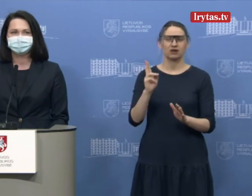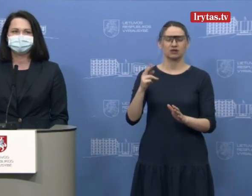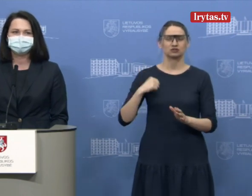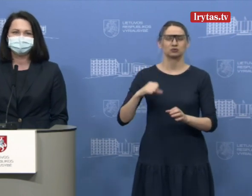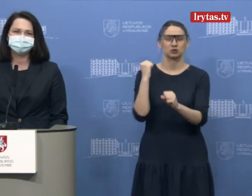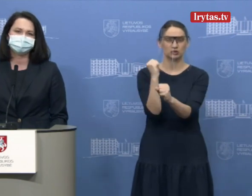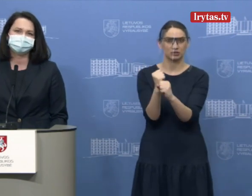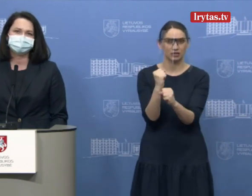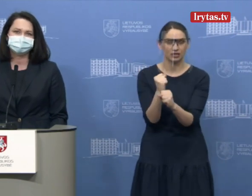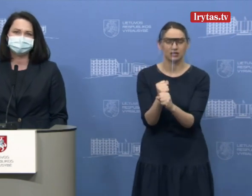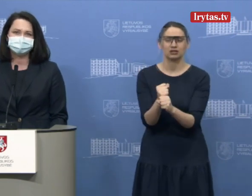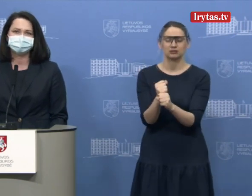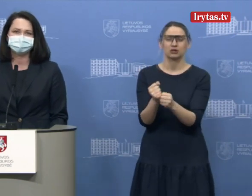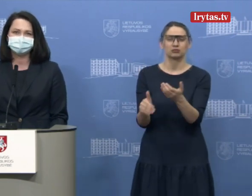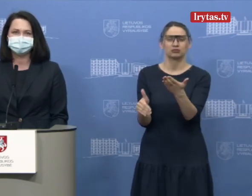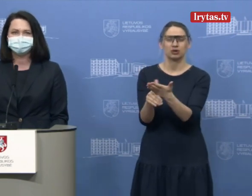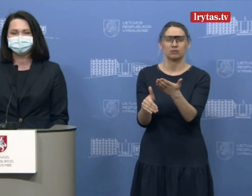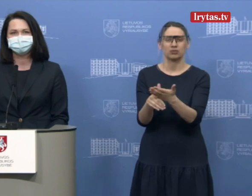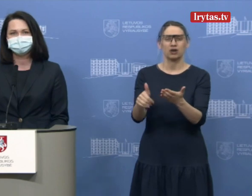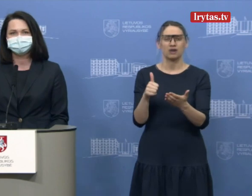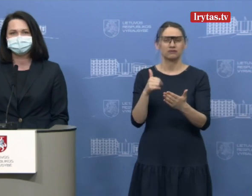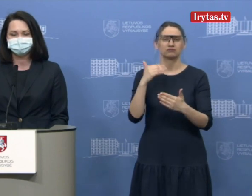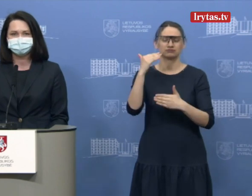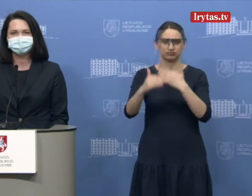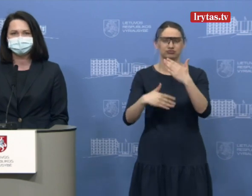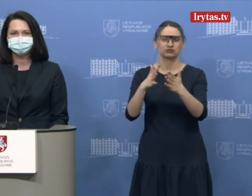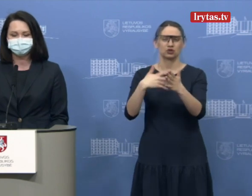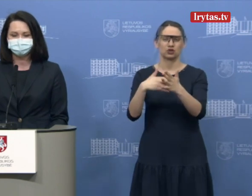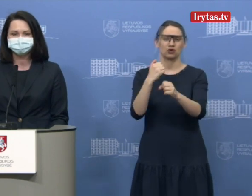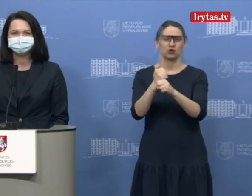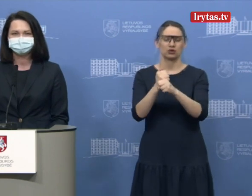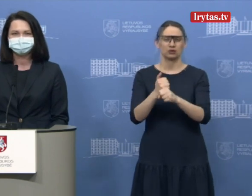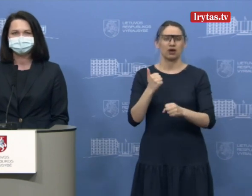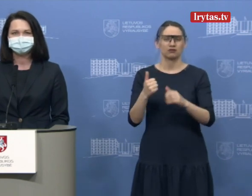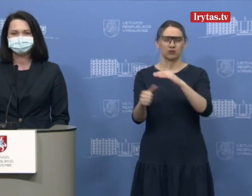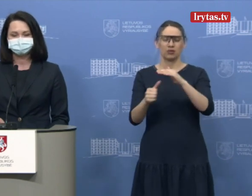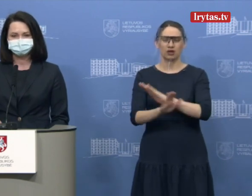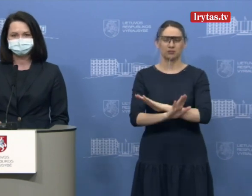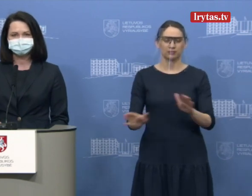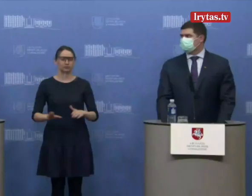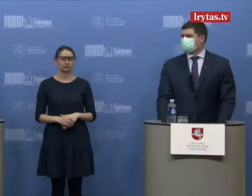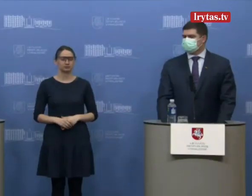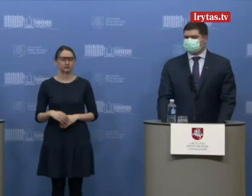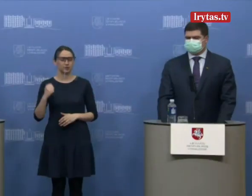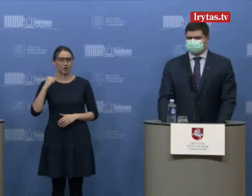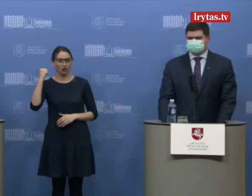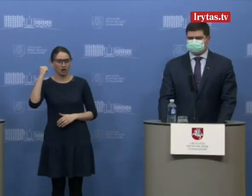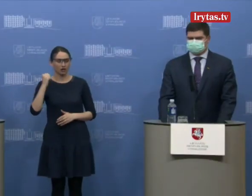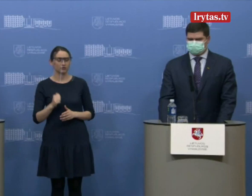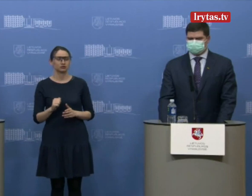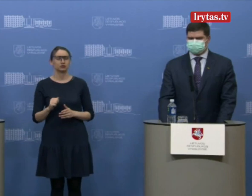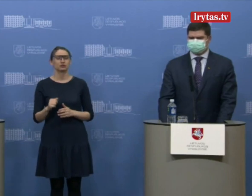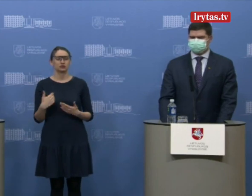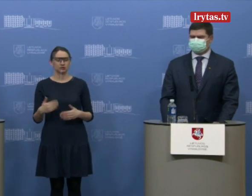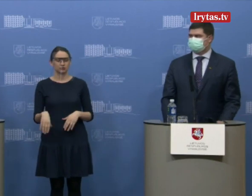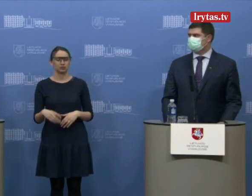dirba. Ir tikrai mes turime padaryti viską, kad jis darbo pajamų neprarastų, kad mes jam padėtume. Dėkuoju, Ausmui